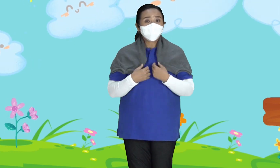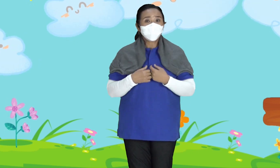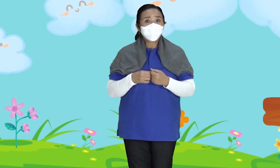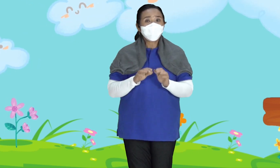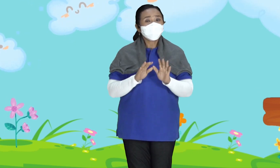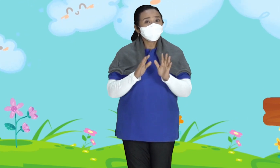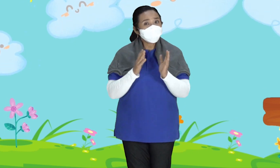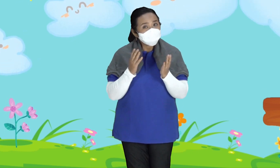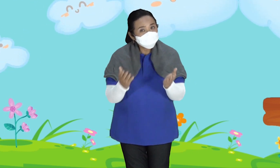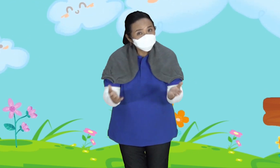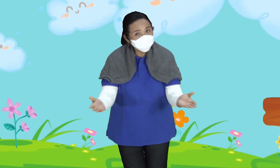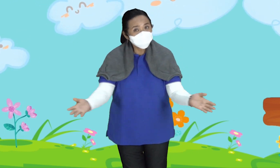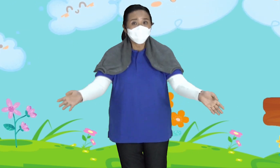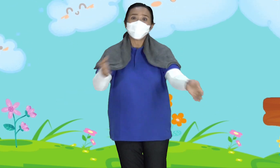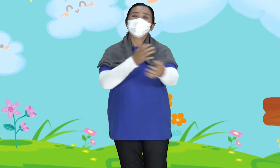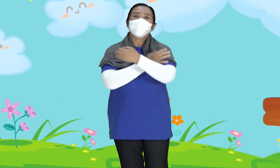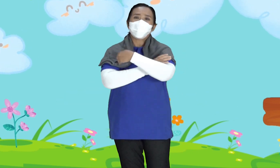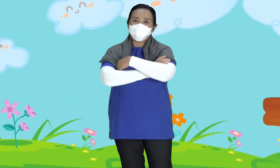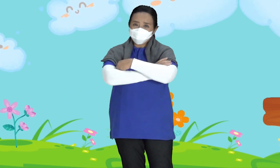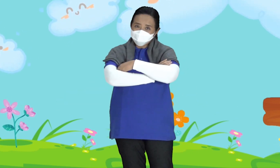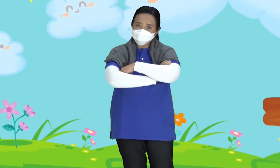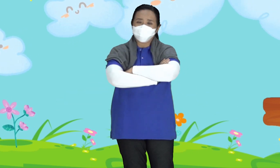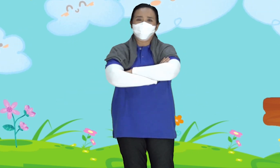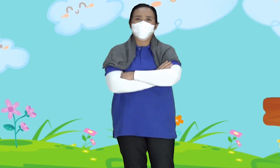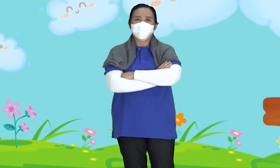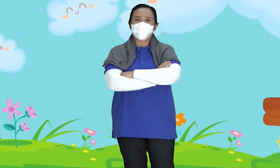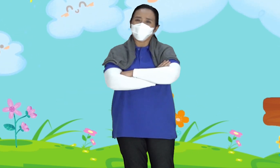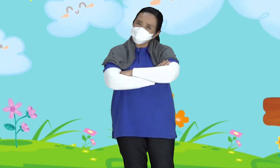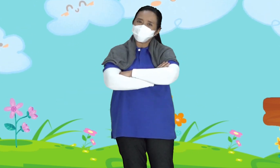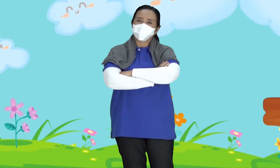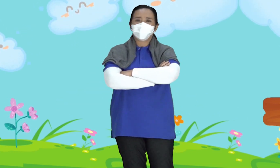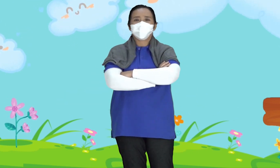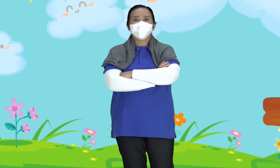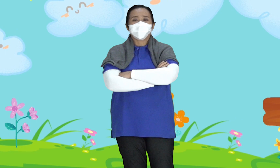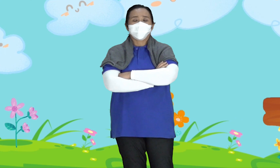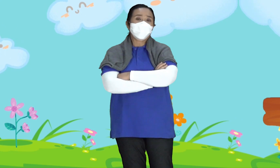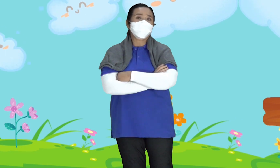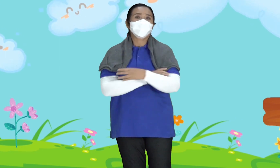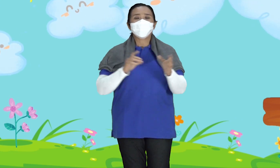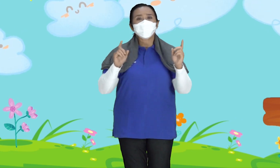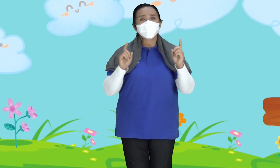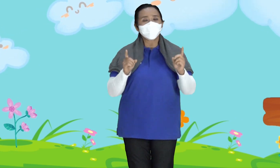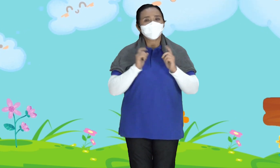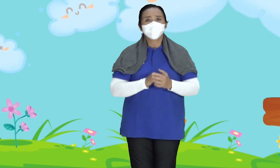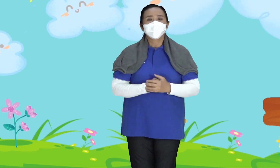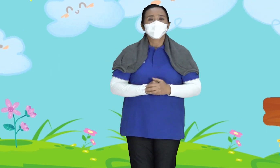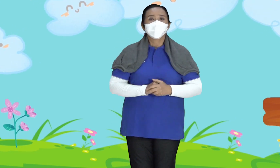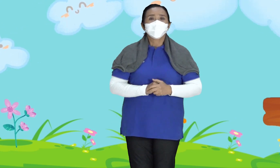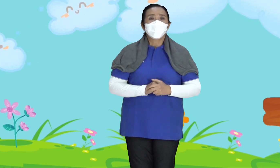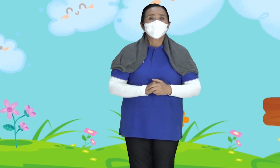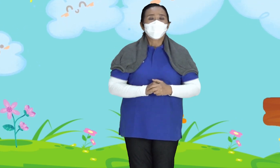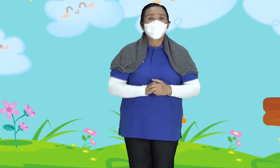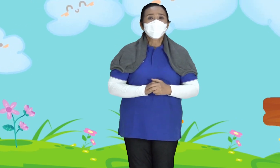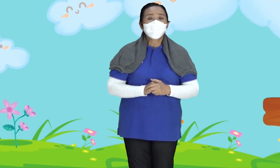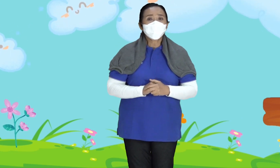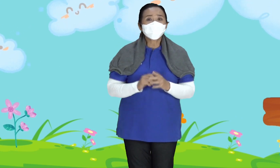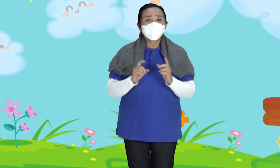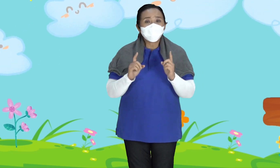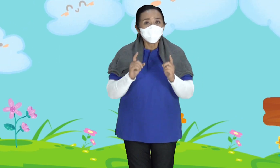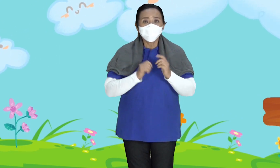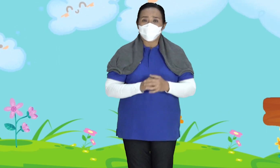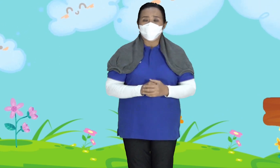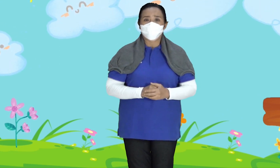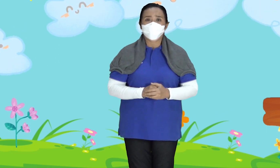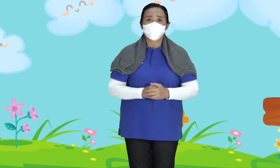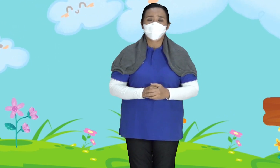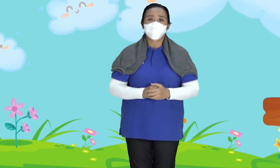Semua Silahkan tutup ya Manis Oke Nah anak-anak Anak-anak